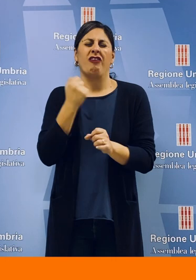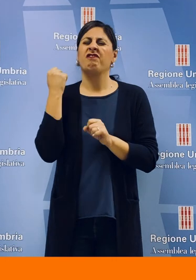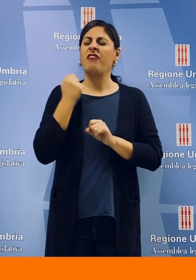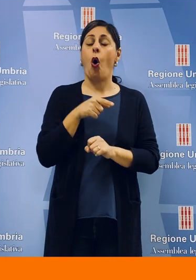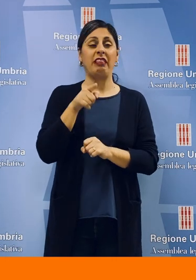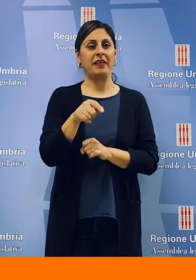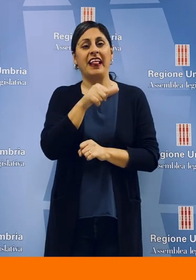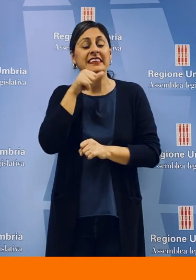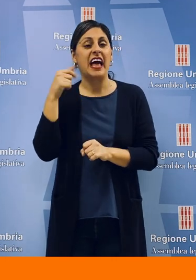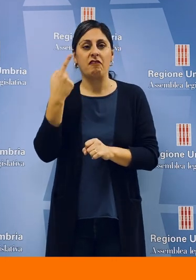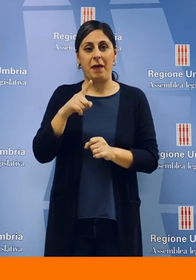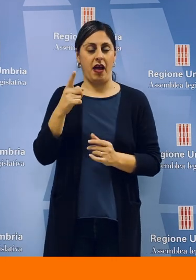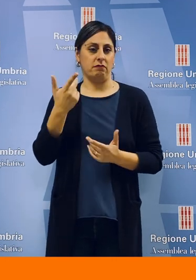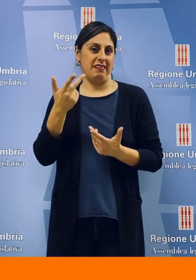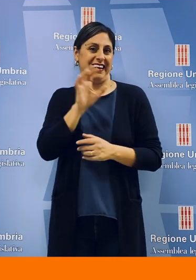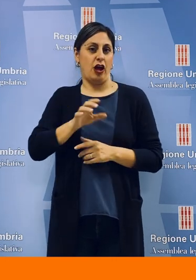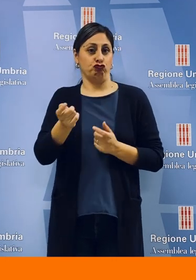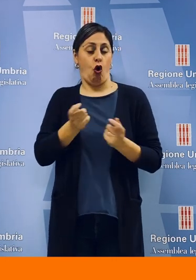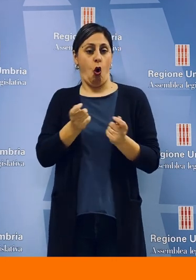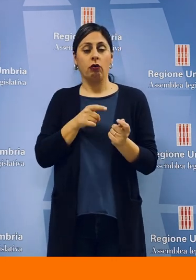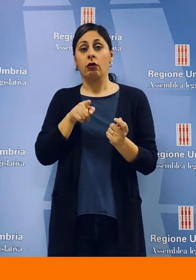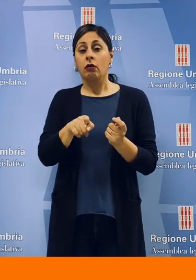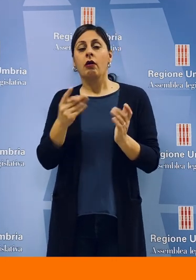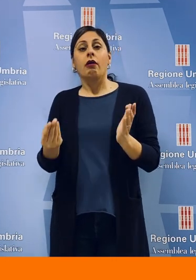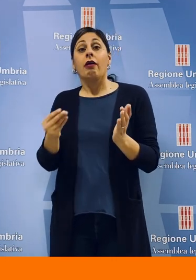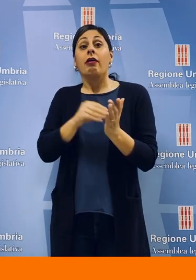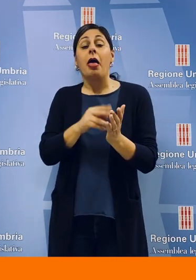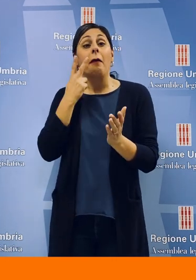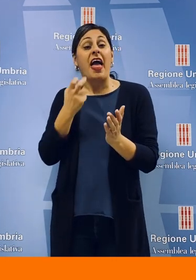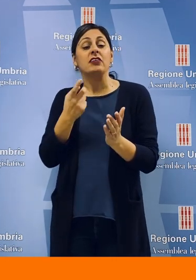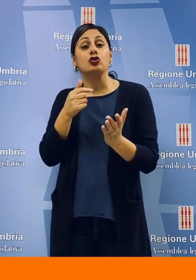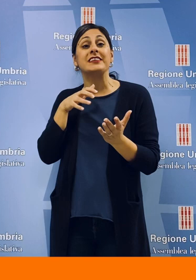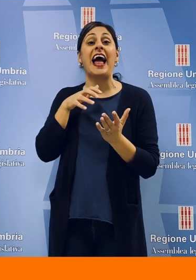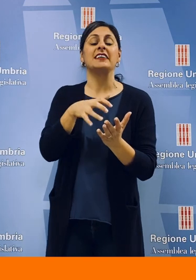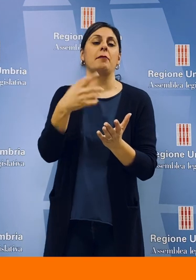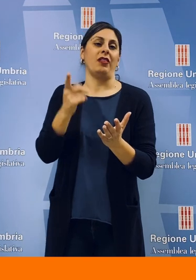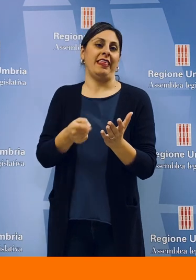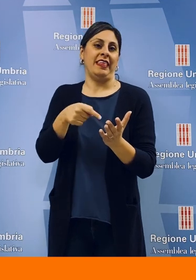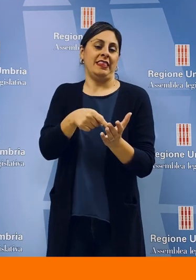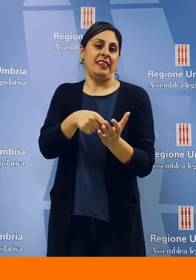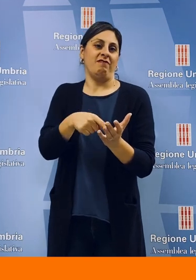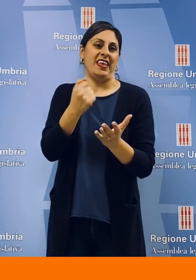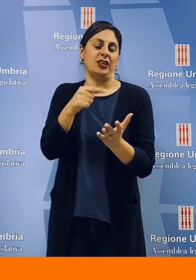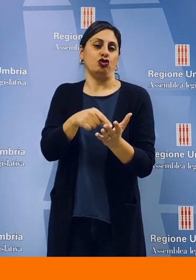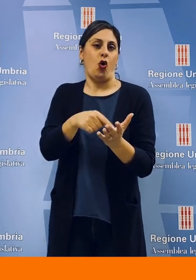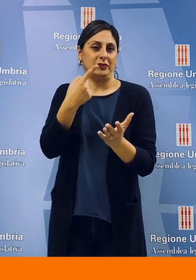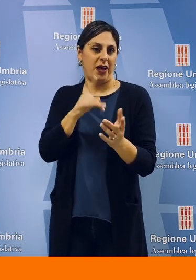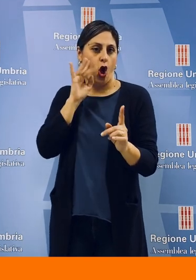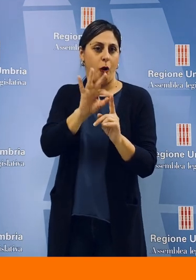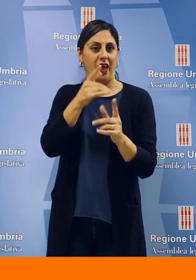approvato il bilancio di previsione per il prossimo triennio, atto fondamentale per l'amministrazione regionale e sede necessaria per